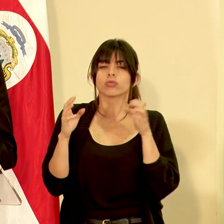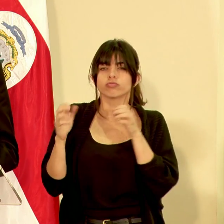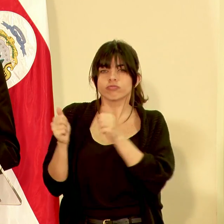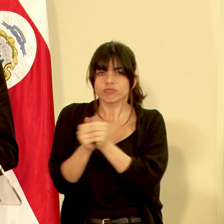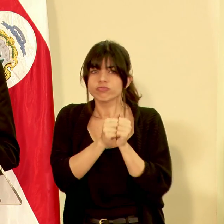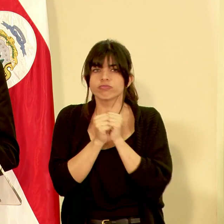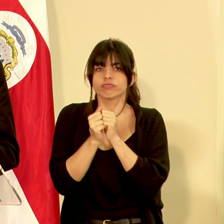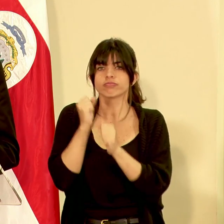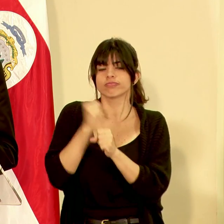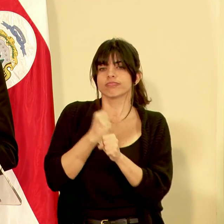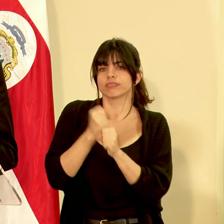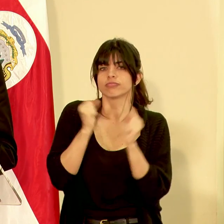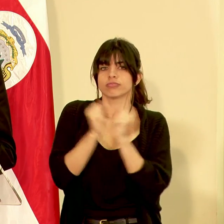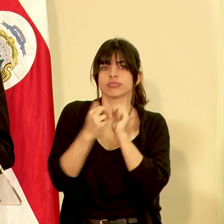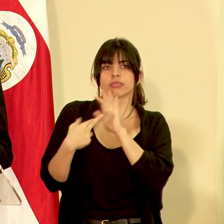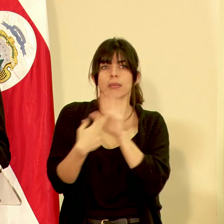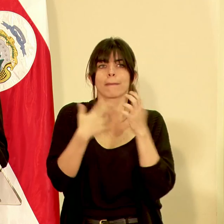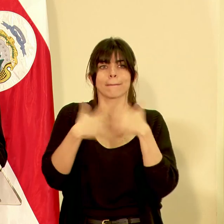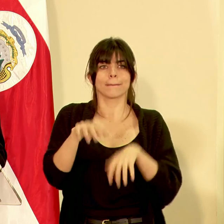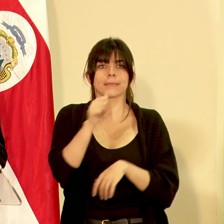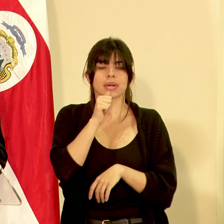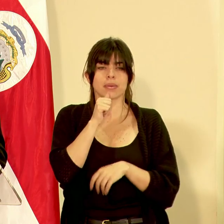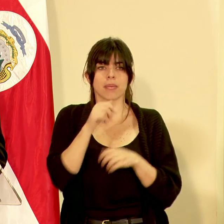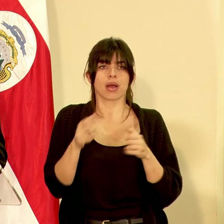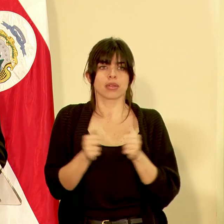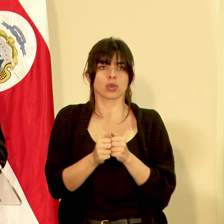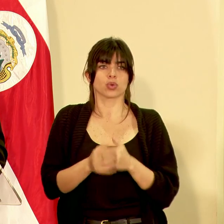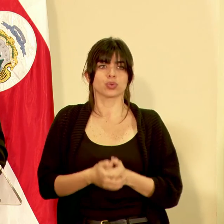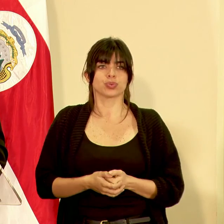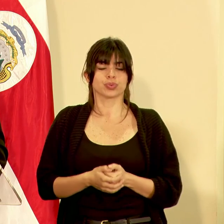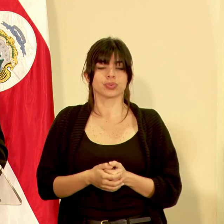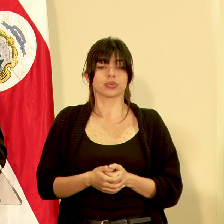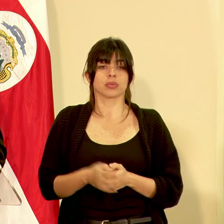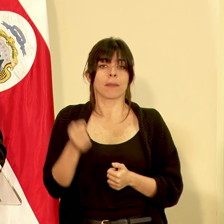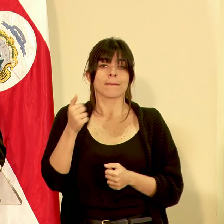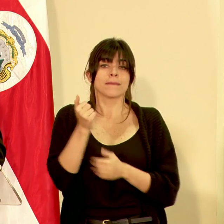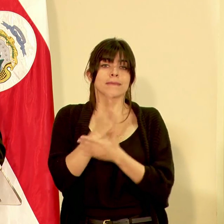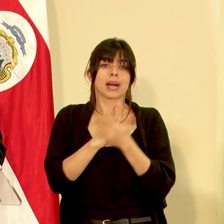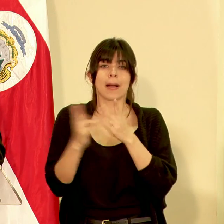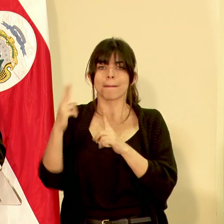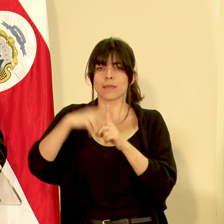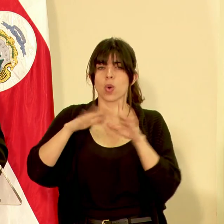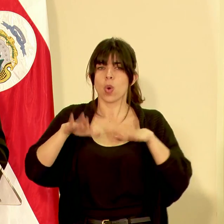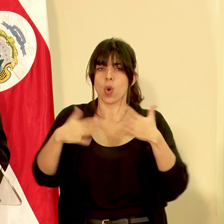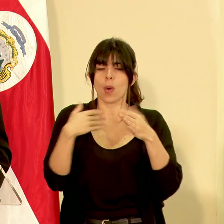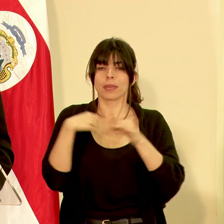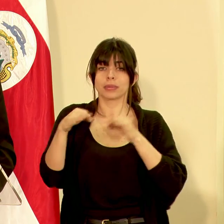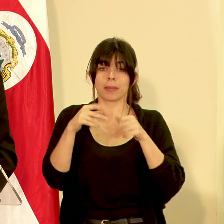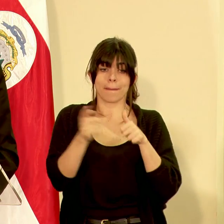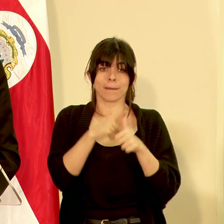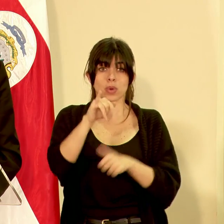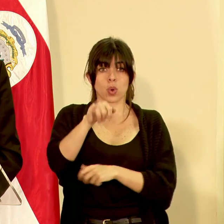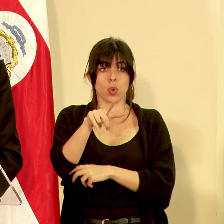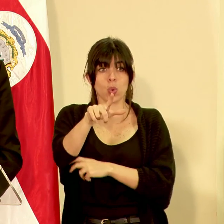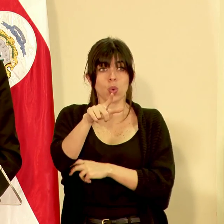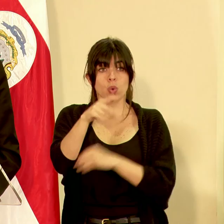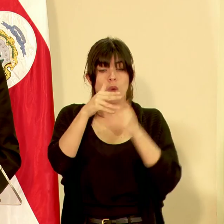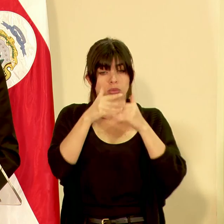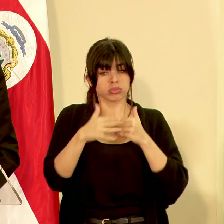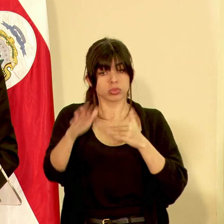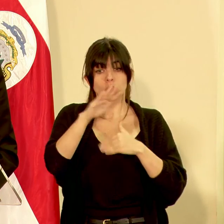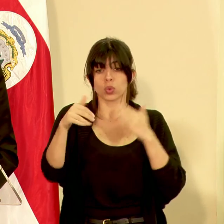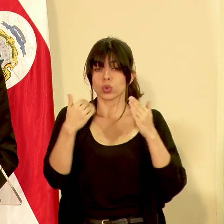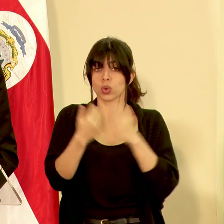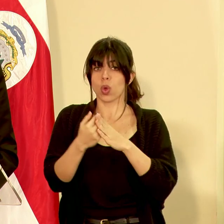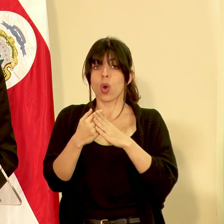que hemos llevado con los representantes de la empresa privada un poquito la parte de implementación como les dije a partir del primero de julio toda declaración